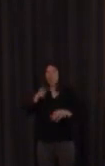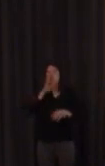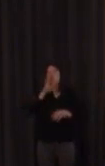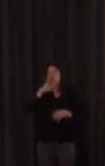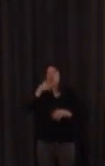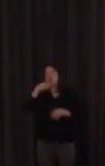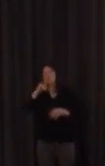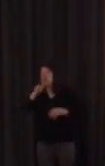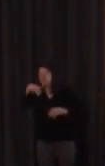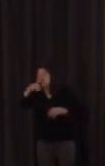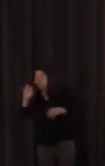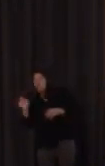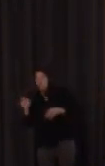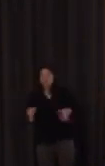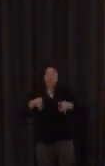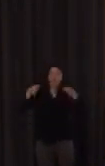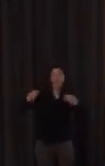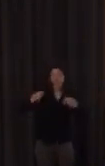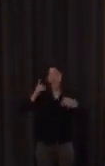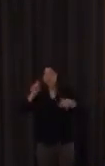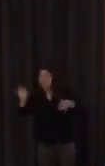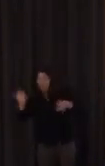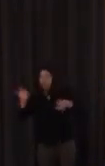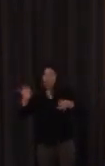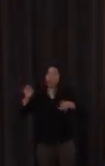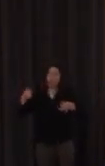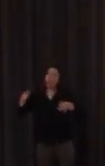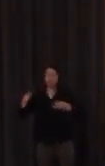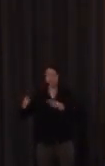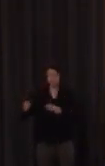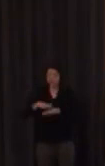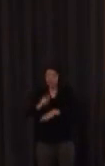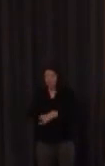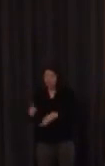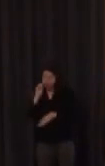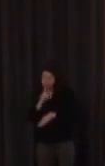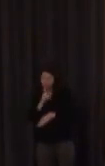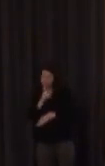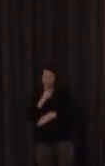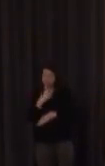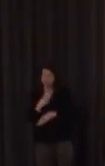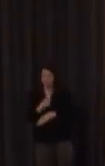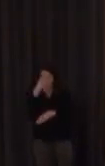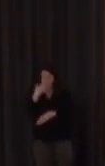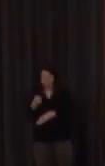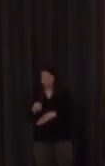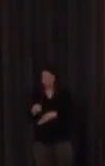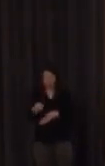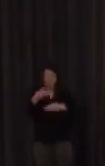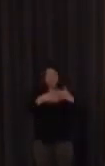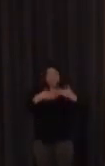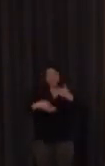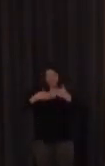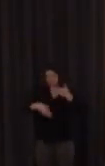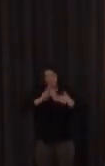cuesta más hay una traducción en principio más sencilla que es llegando a la guerra pero eso no refleja el tipo de participio que es y entonces